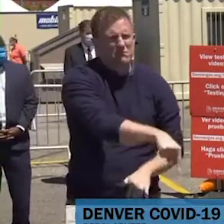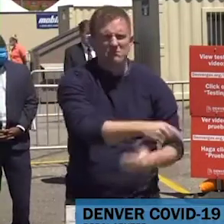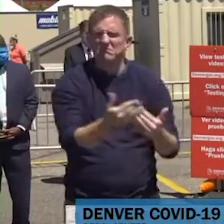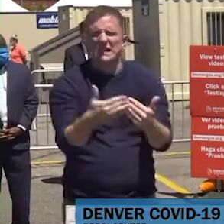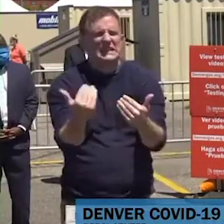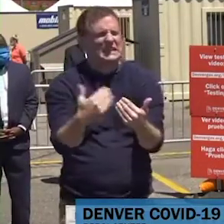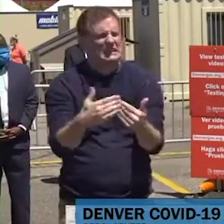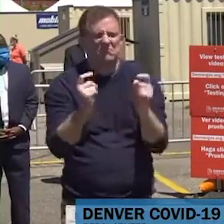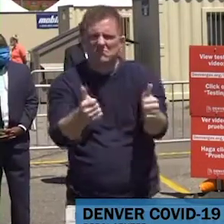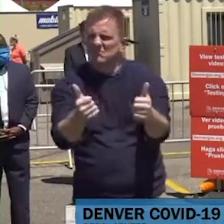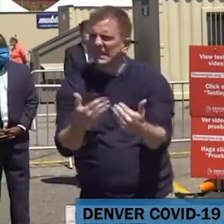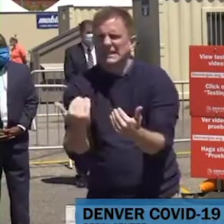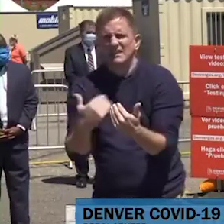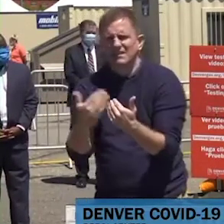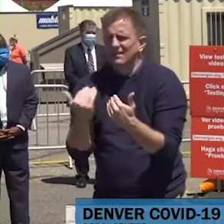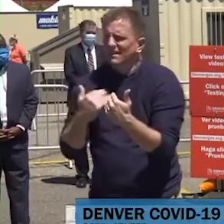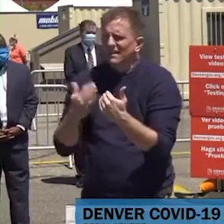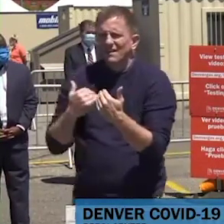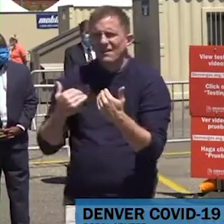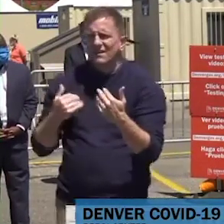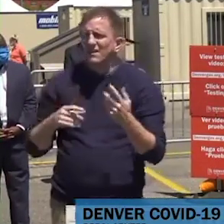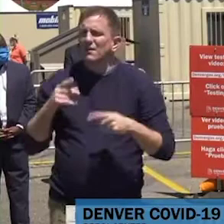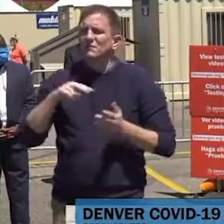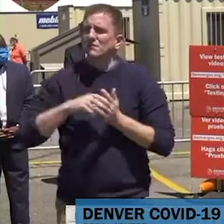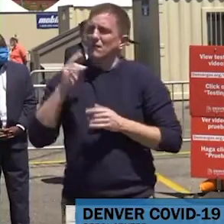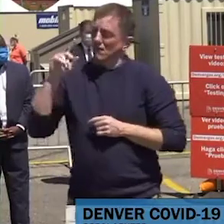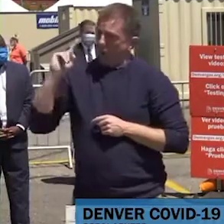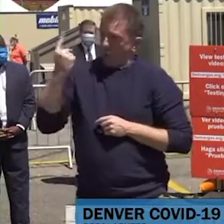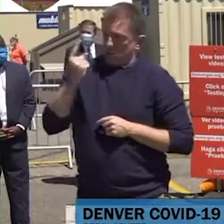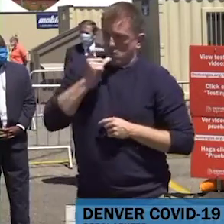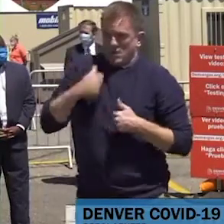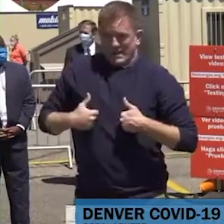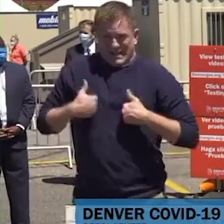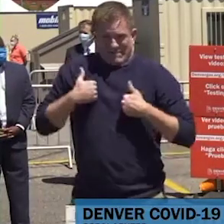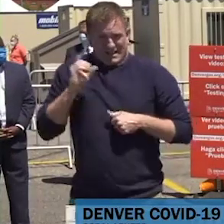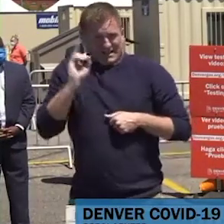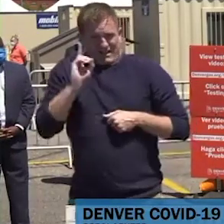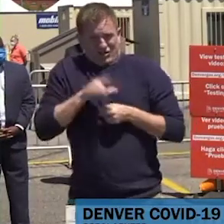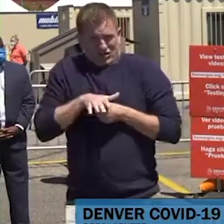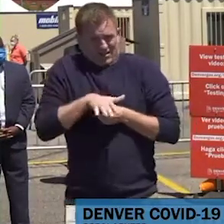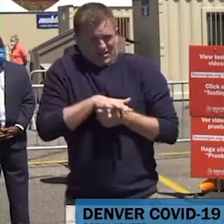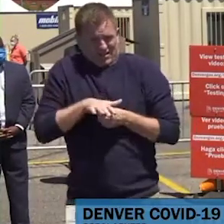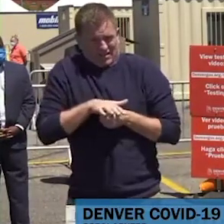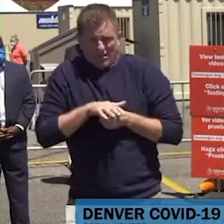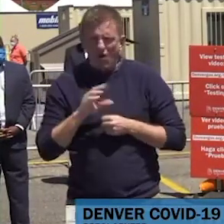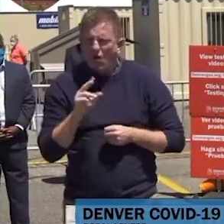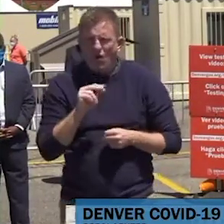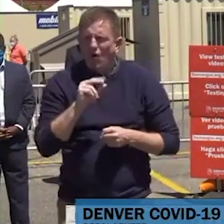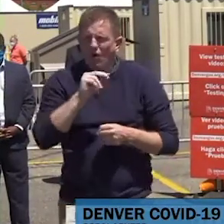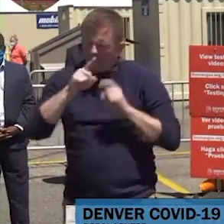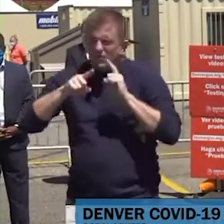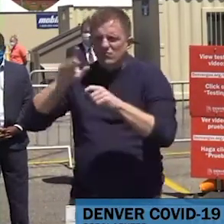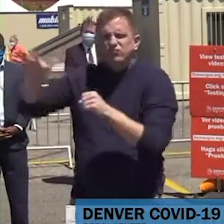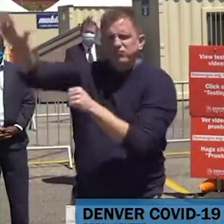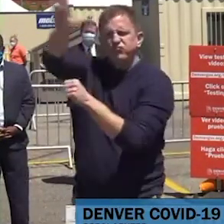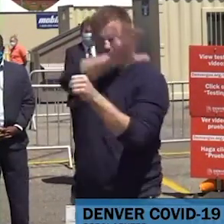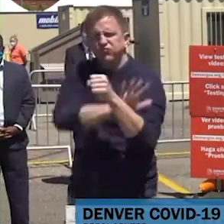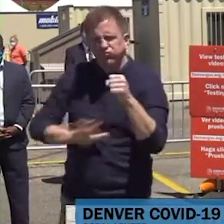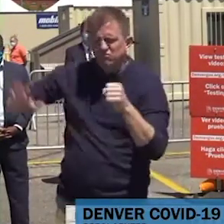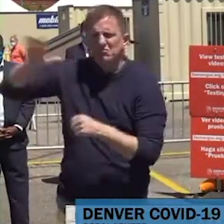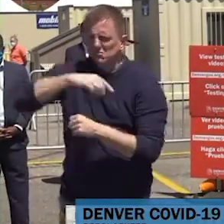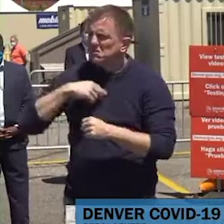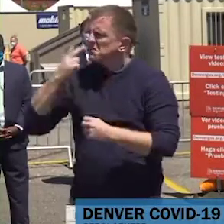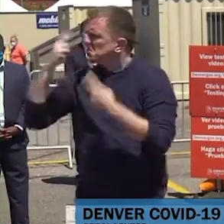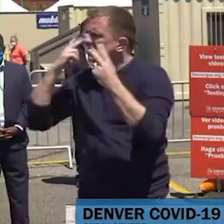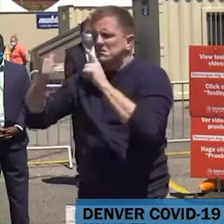Denver tampoco. Con el apoyo de nuestros vecinos metropolitanos y nuestros oficiales regionales quienes están presentes aquí el día de